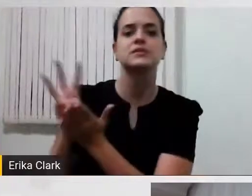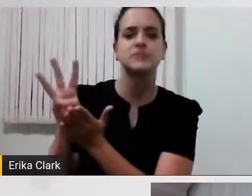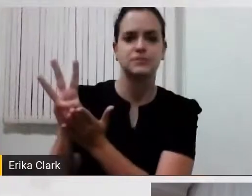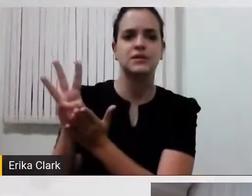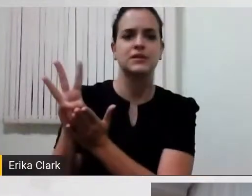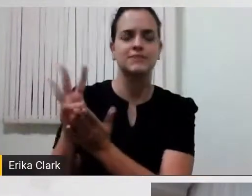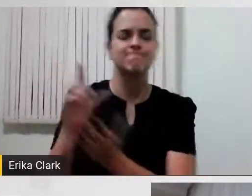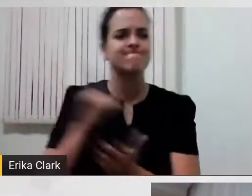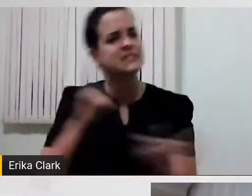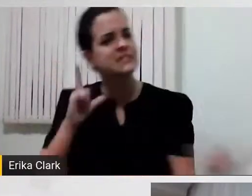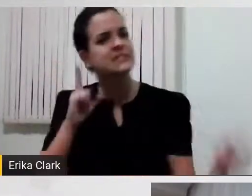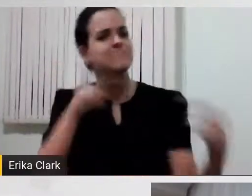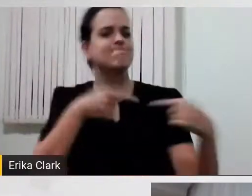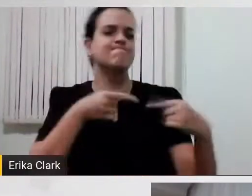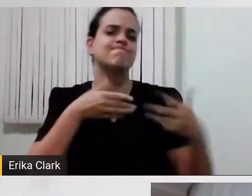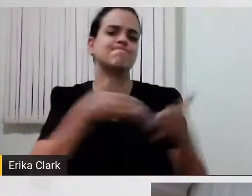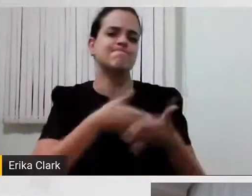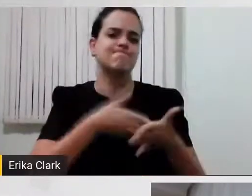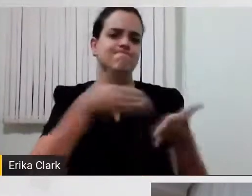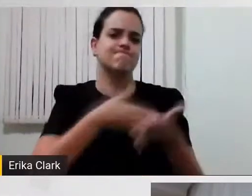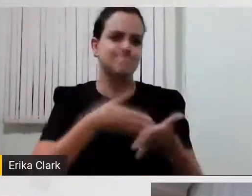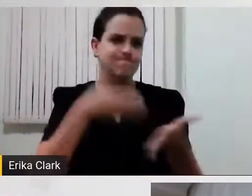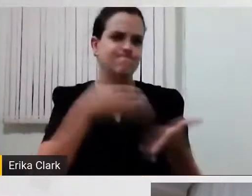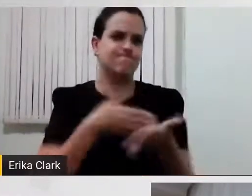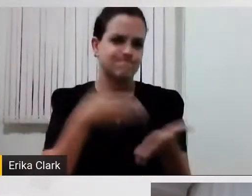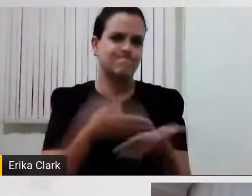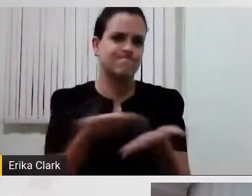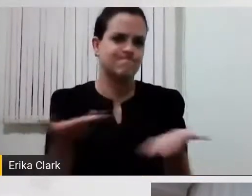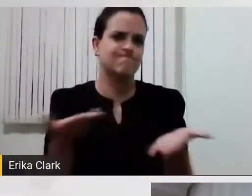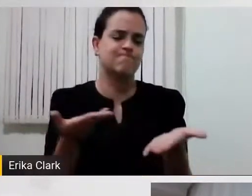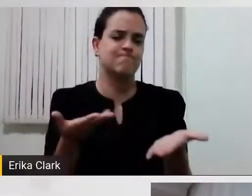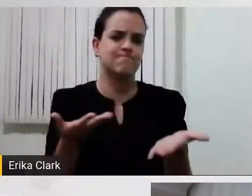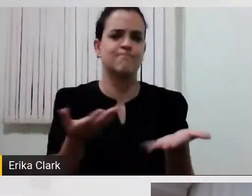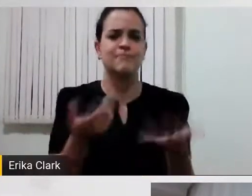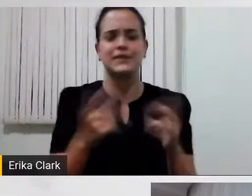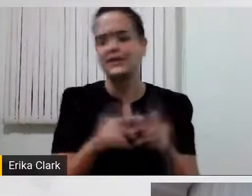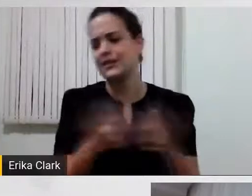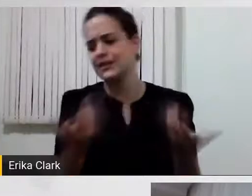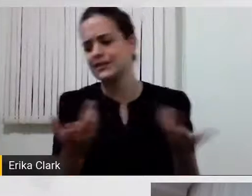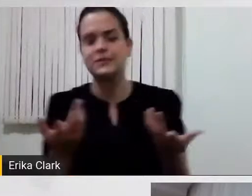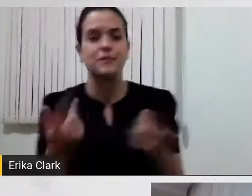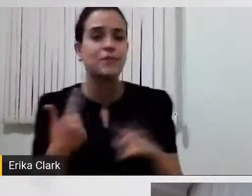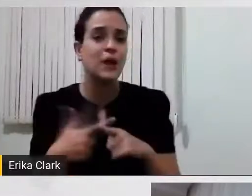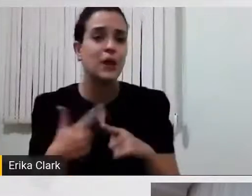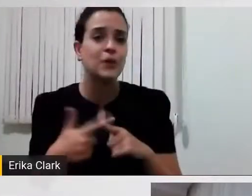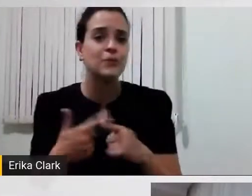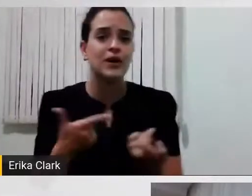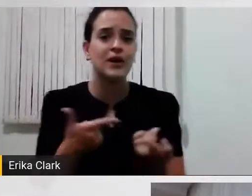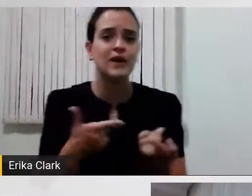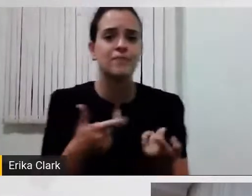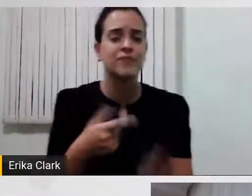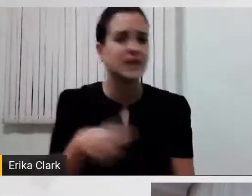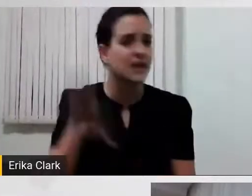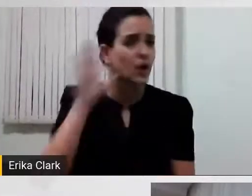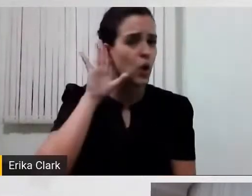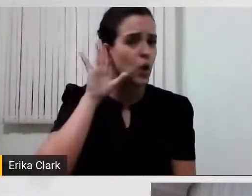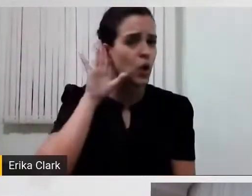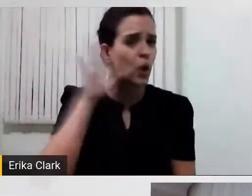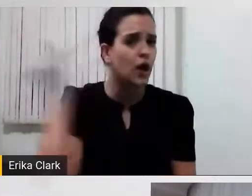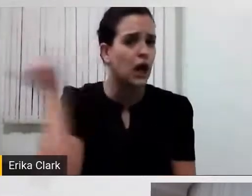obstáculo, uma certa discriminação, porque, quando eles ouvem falar em inclusão e